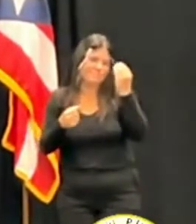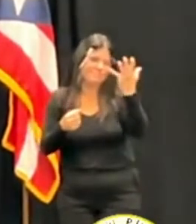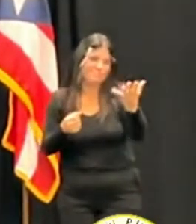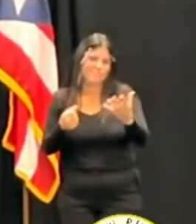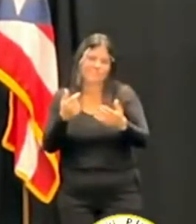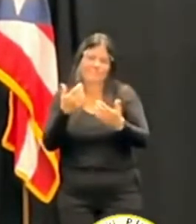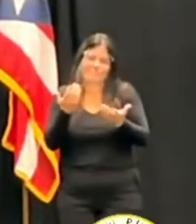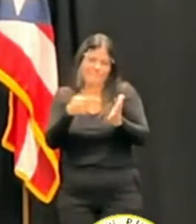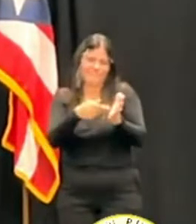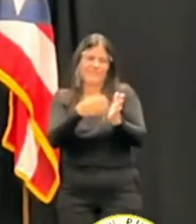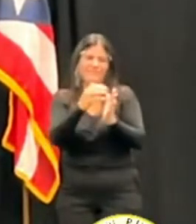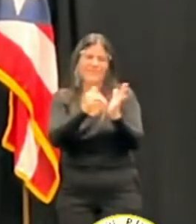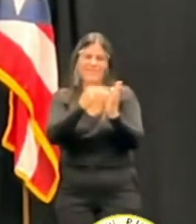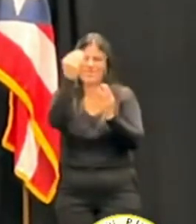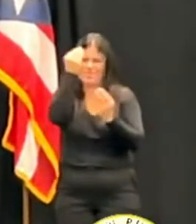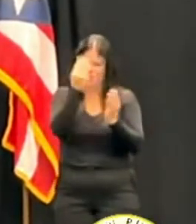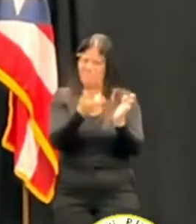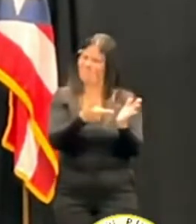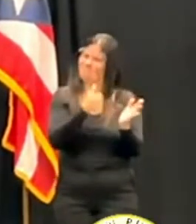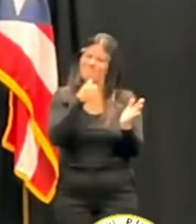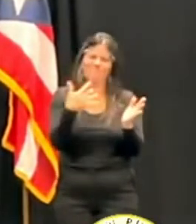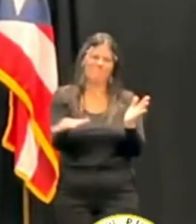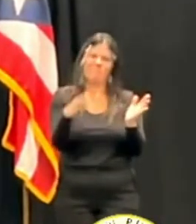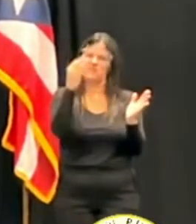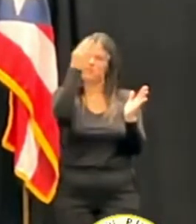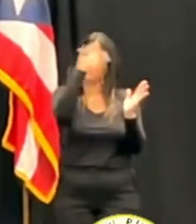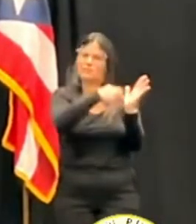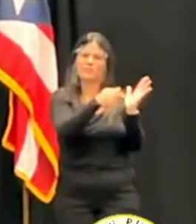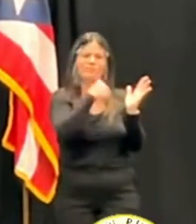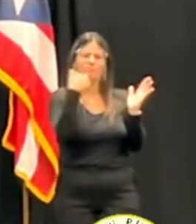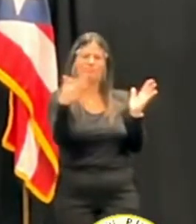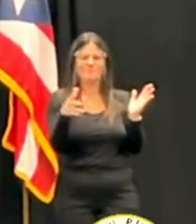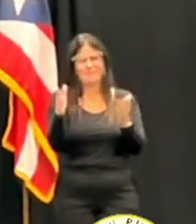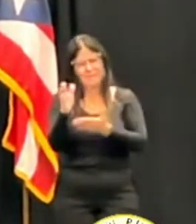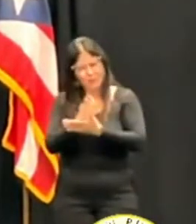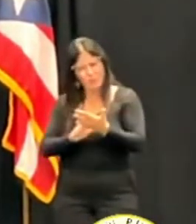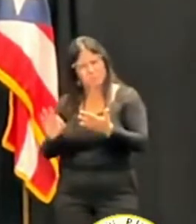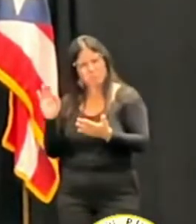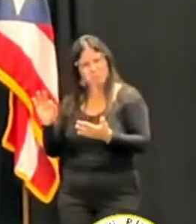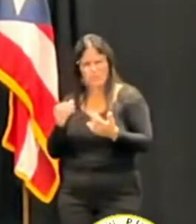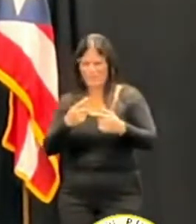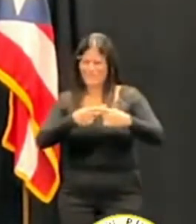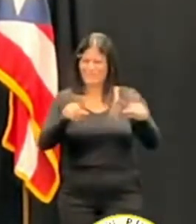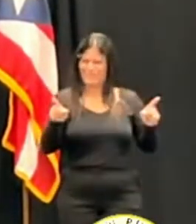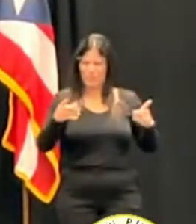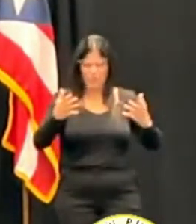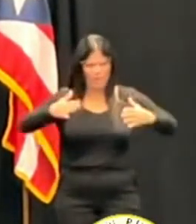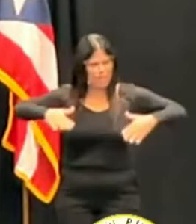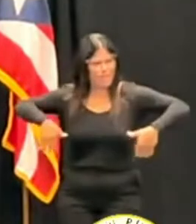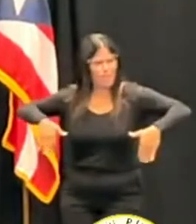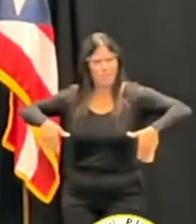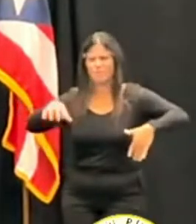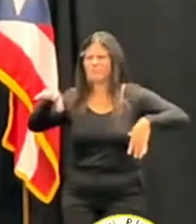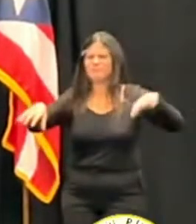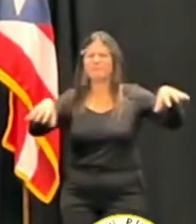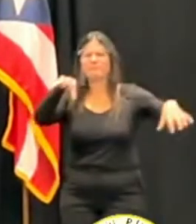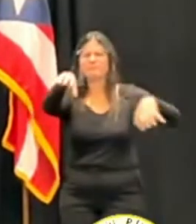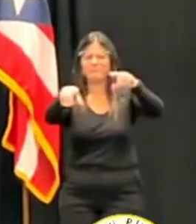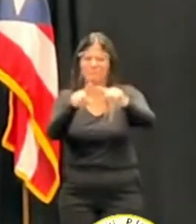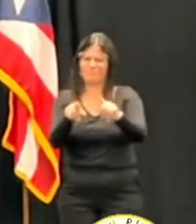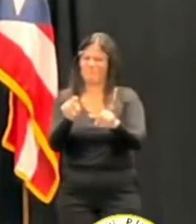diferentes que se hacen un poco más tarde o en etapas para atender algunos asuntos